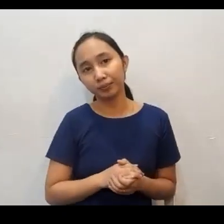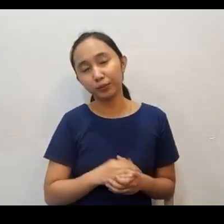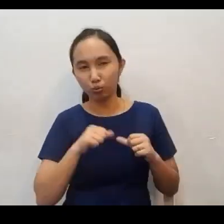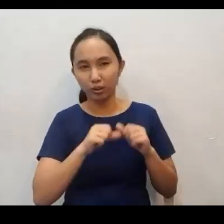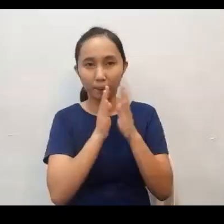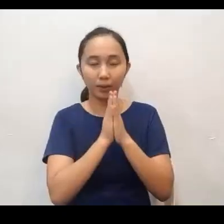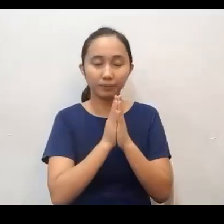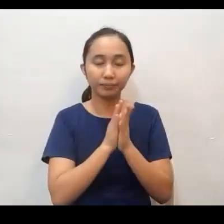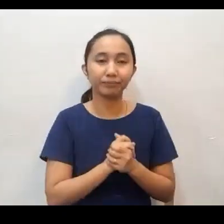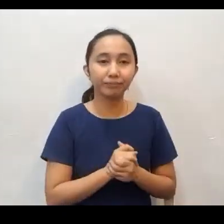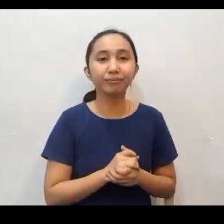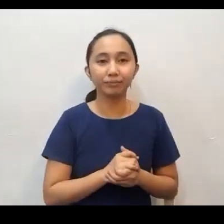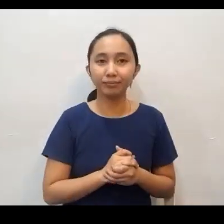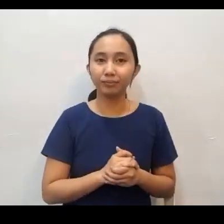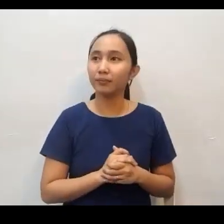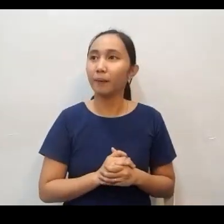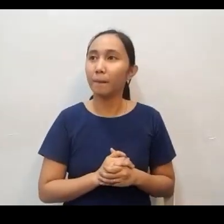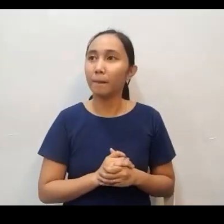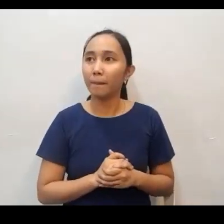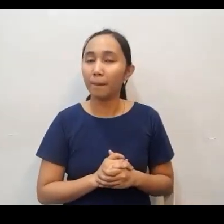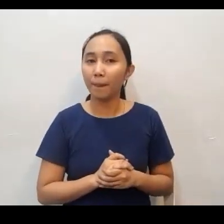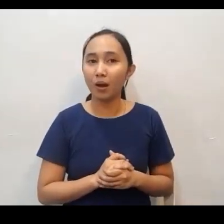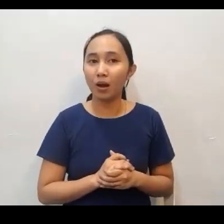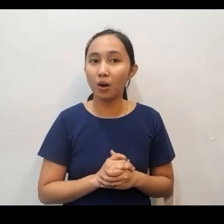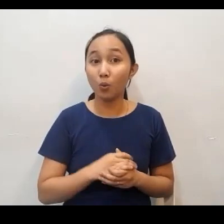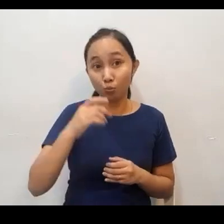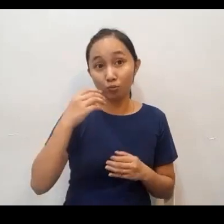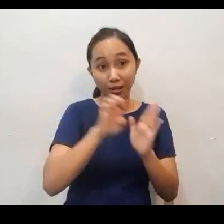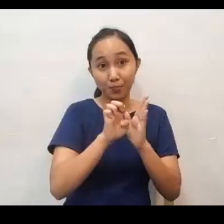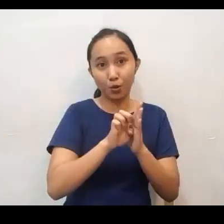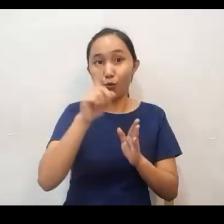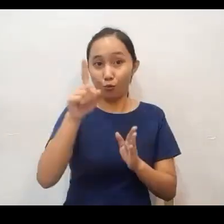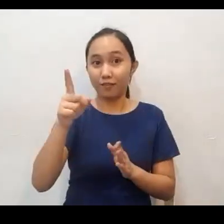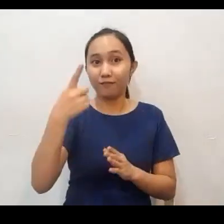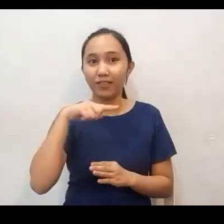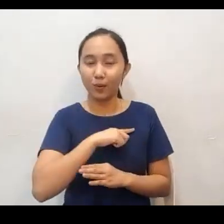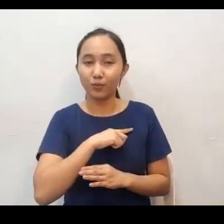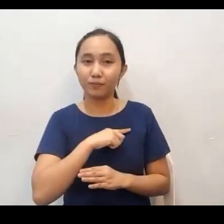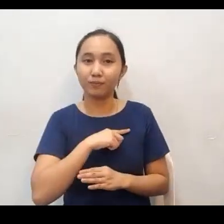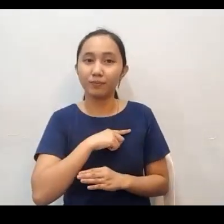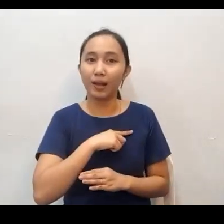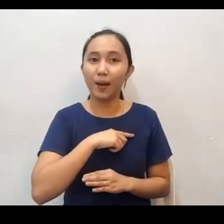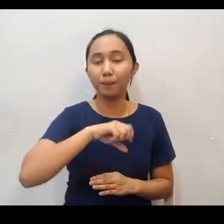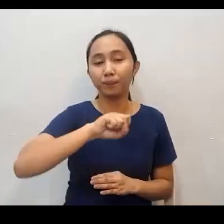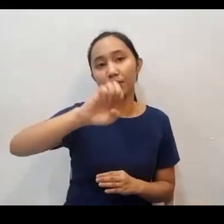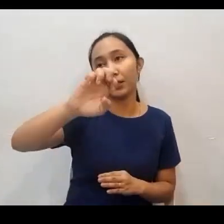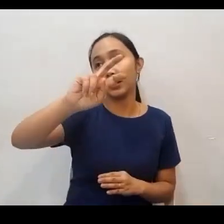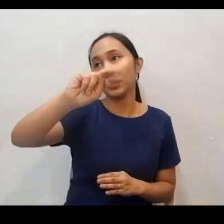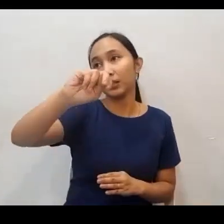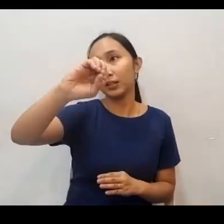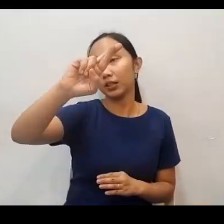at magkakaroon po tayo ng pagkakataon. One of our senior pastor, Pastor Soduso, when he got salvation,